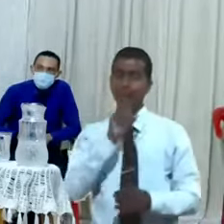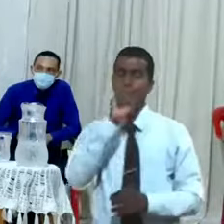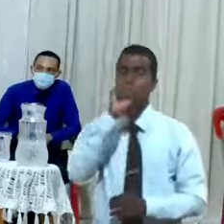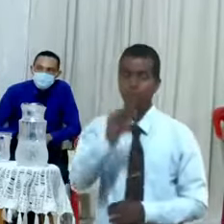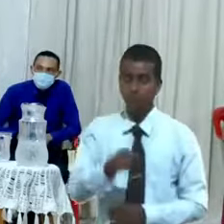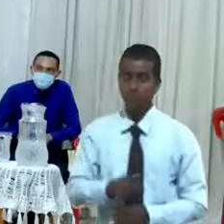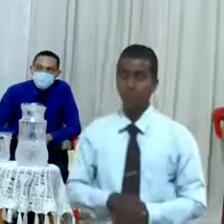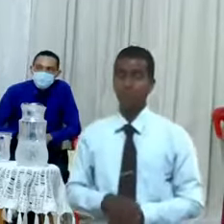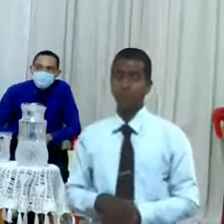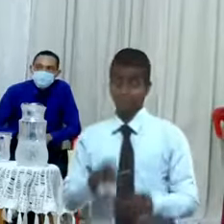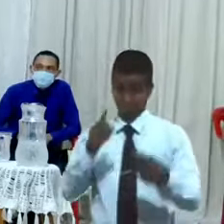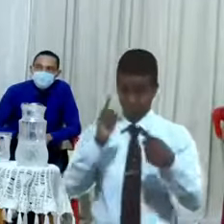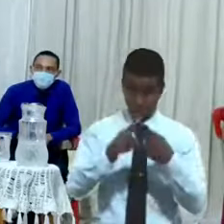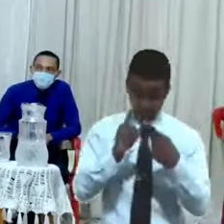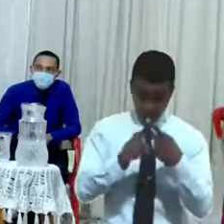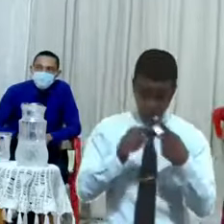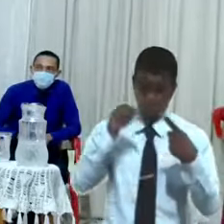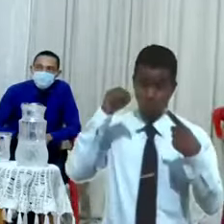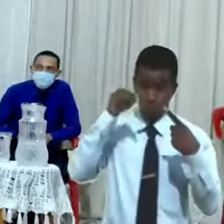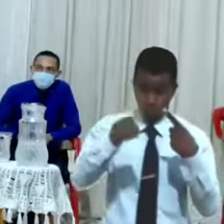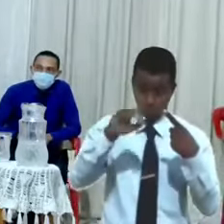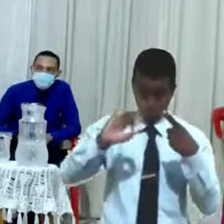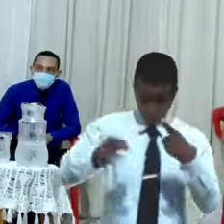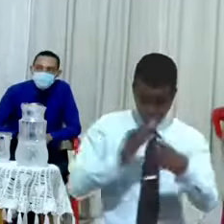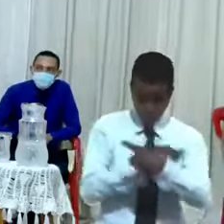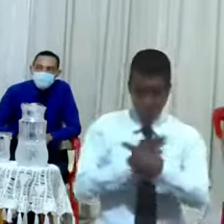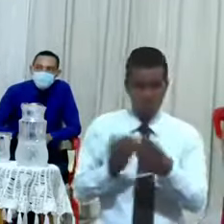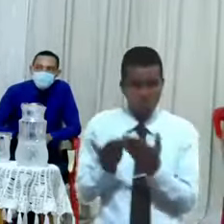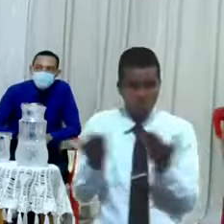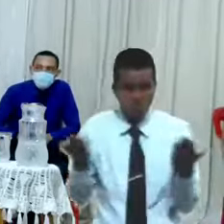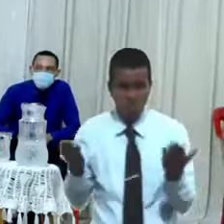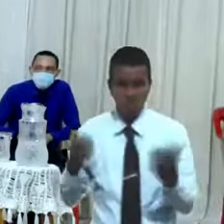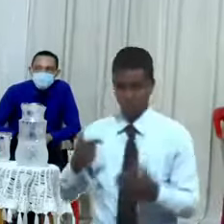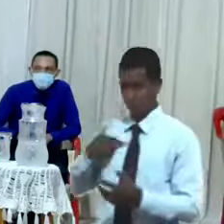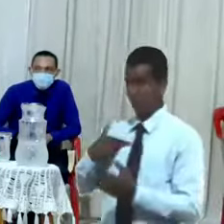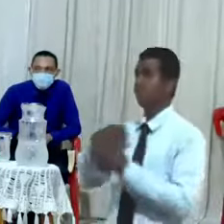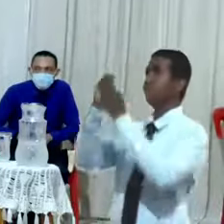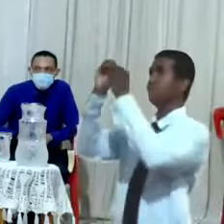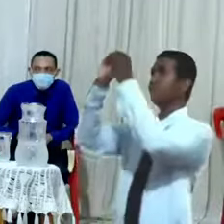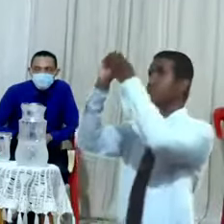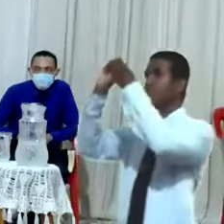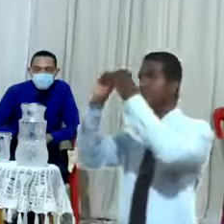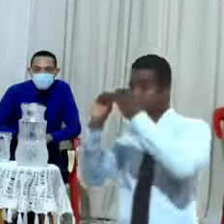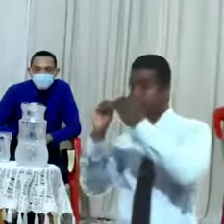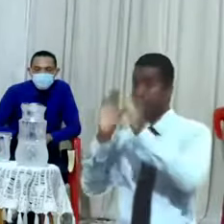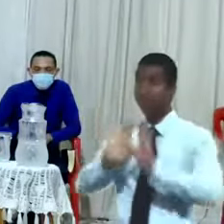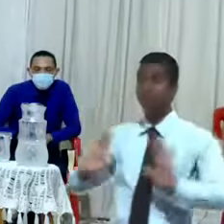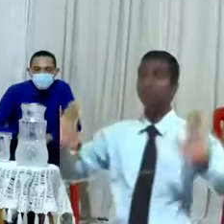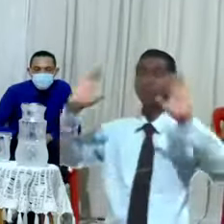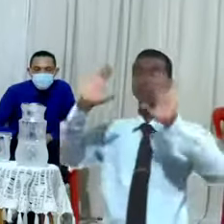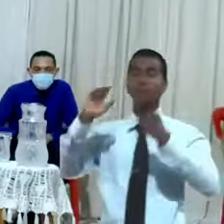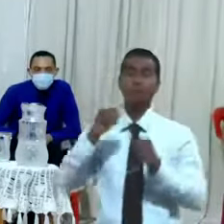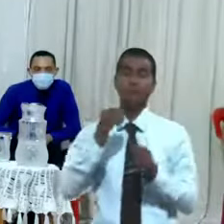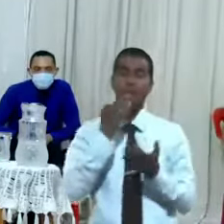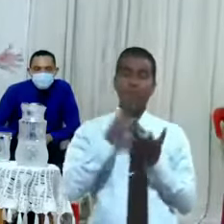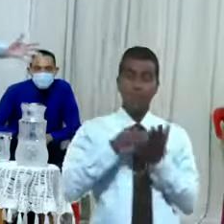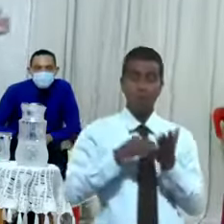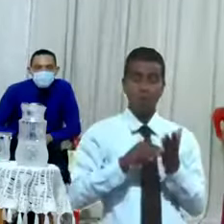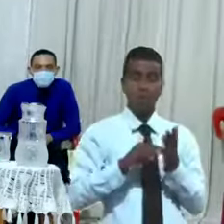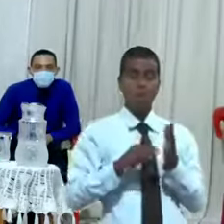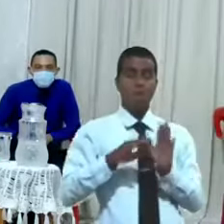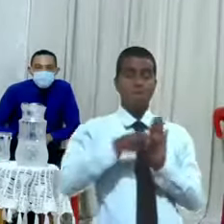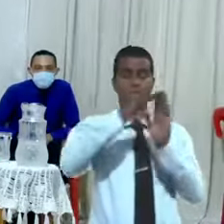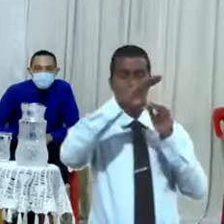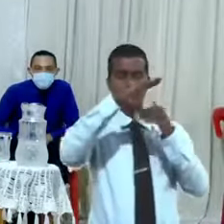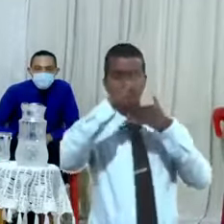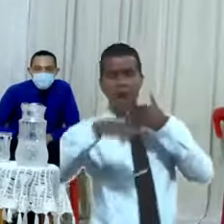usted cuando yo fundaba los cielos y la tierra porque yo no lo vi por ahí cuando el mar se salía se desbordaba